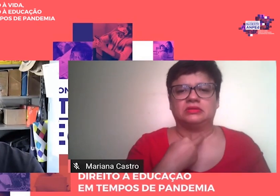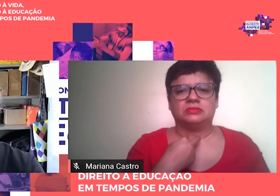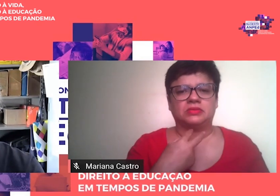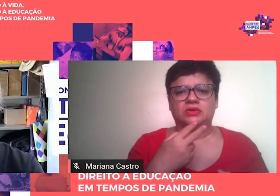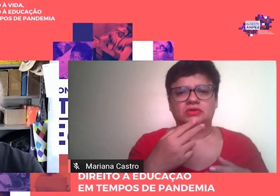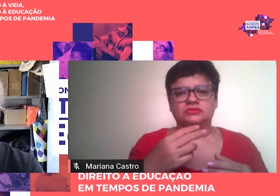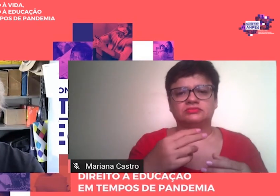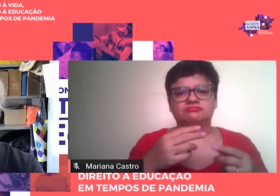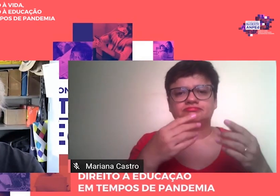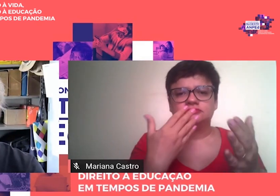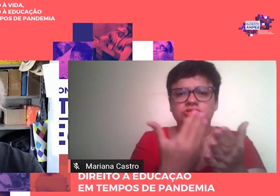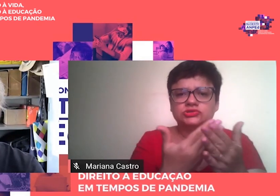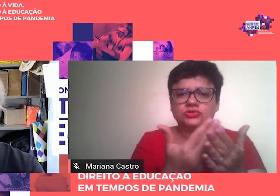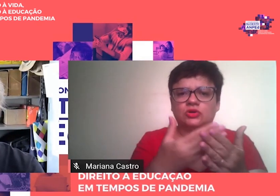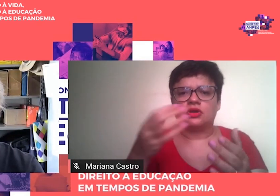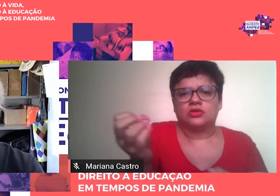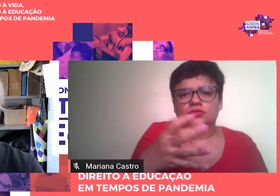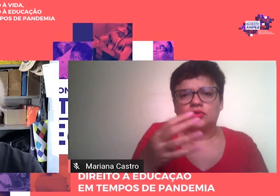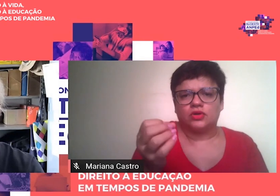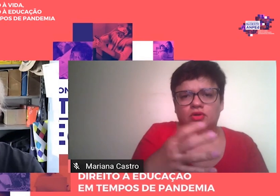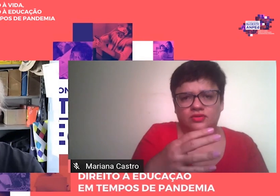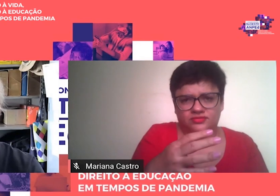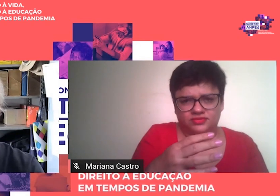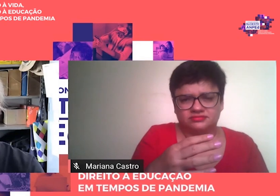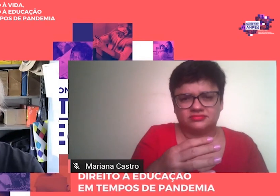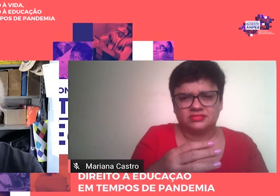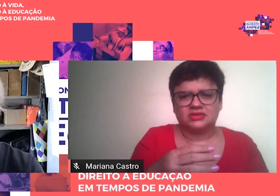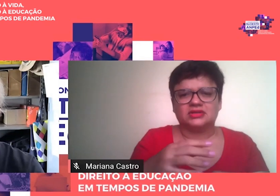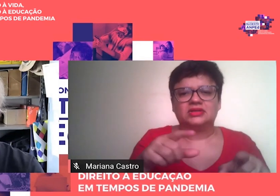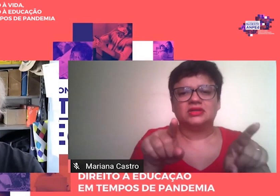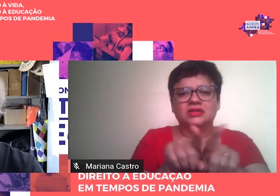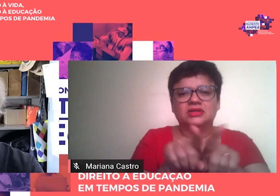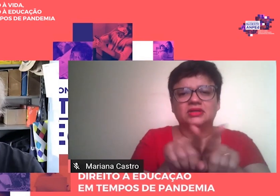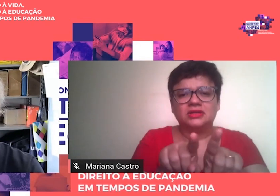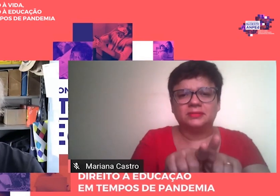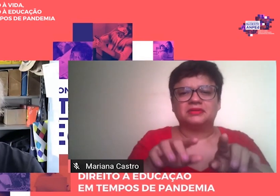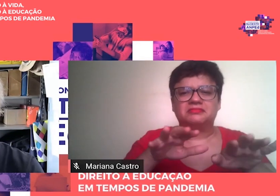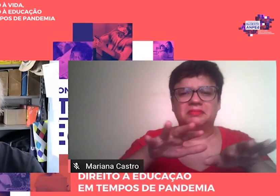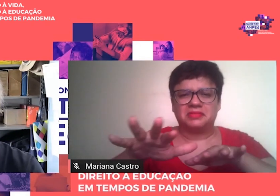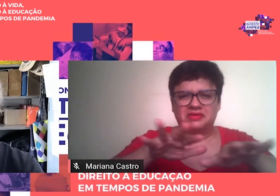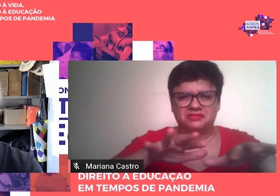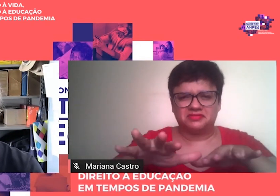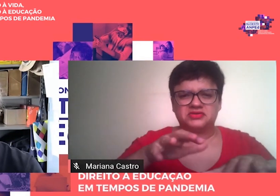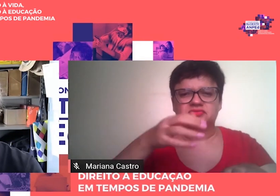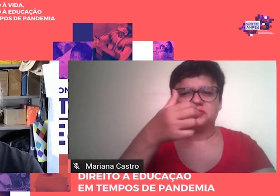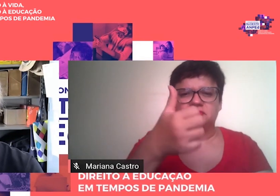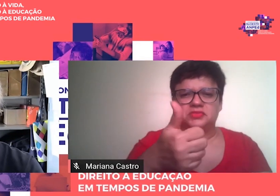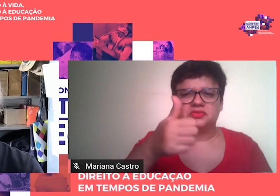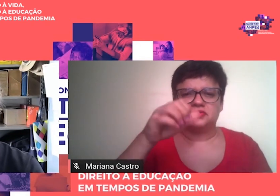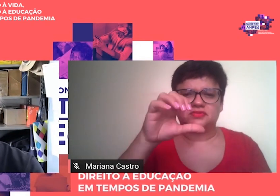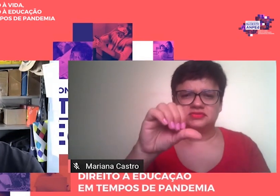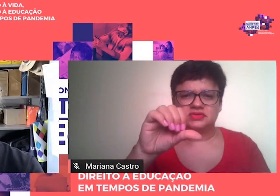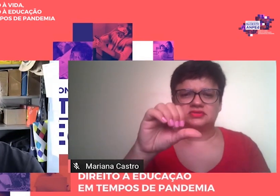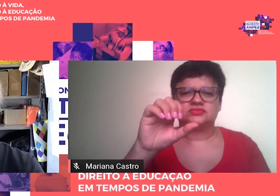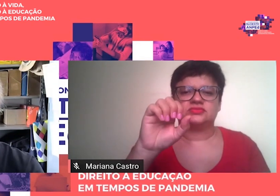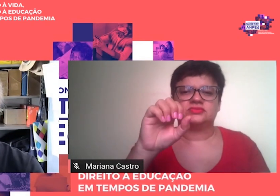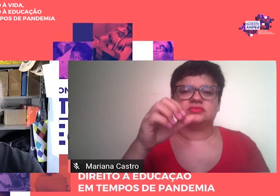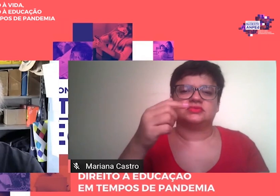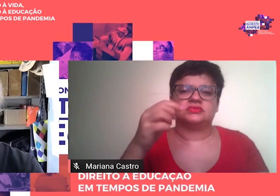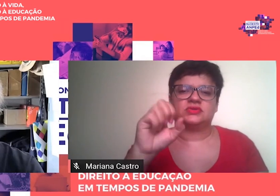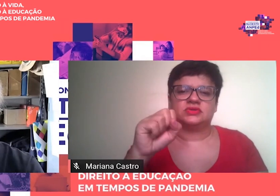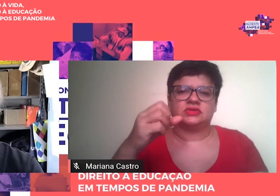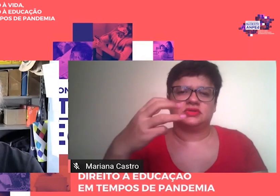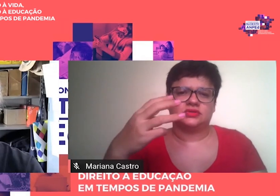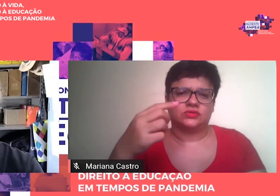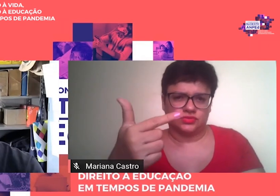nova, sobretudo do Manifesto dos Pioneiros de 1932. Respondendo aos críticos, Saviani